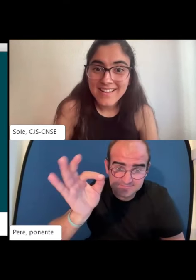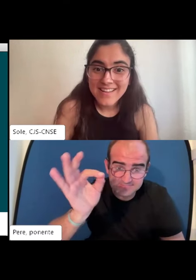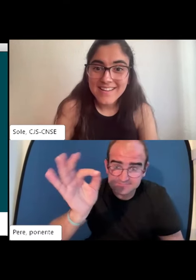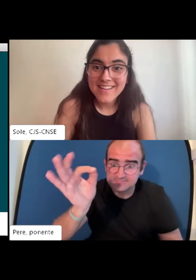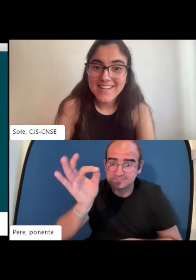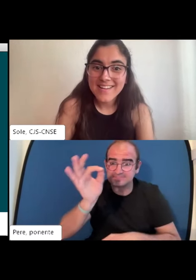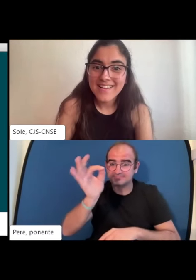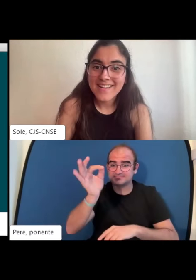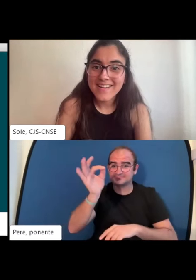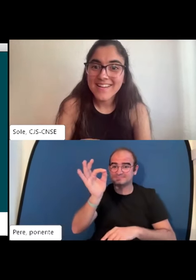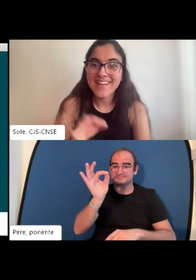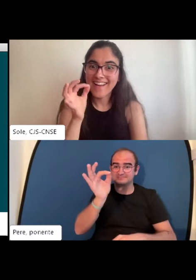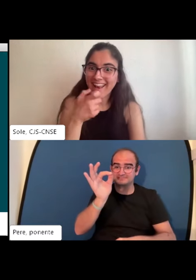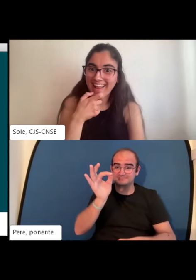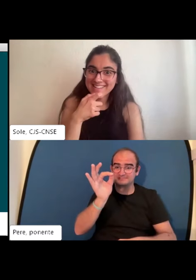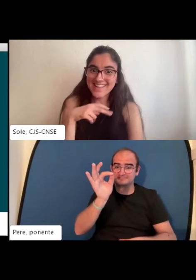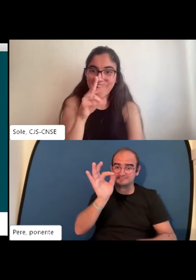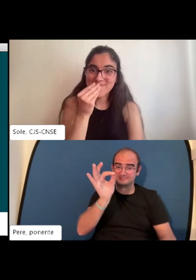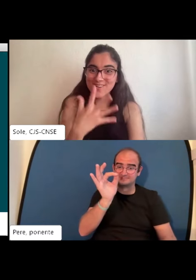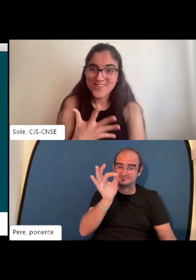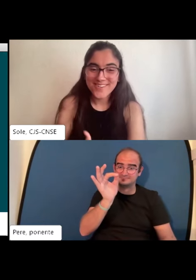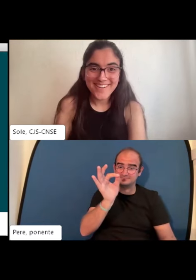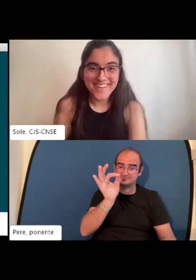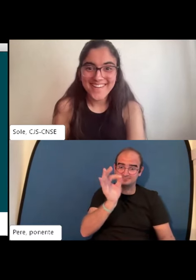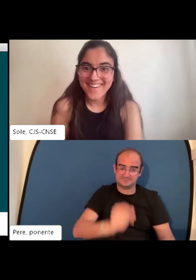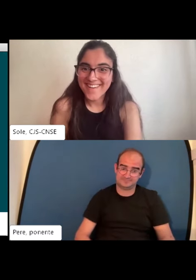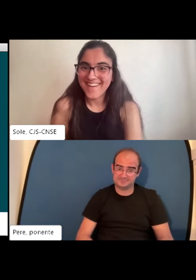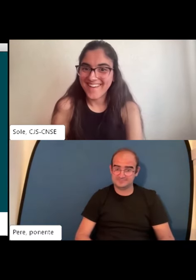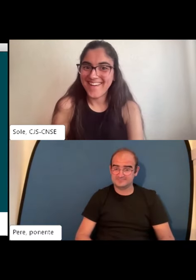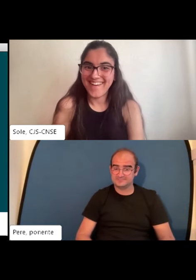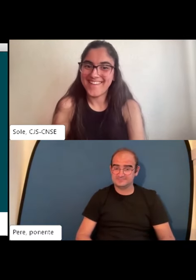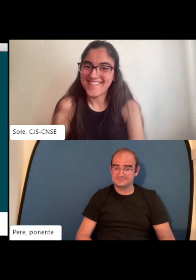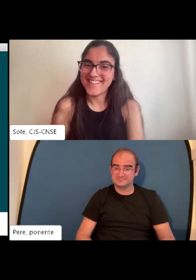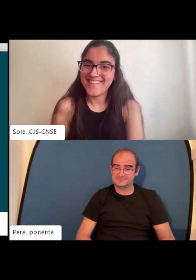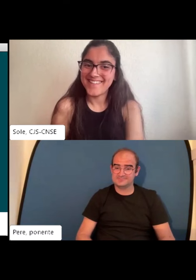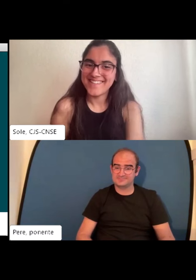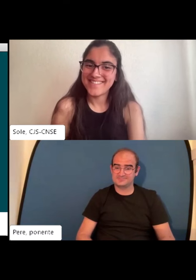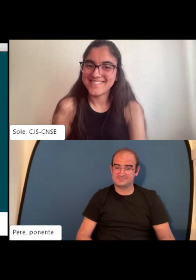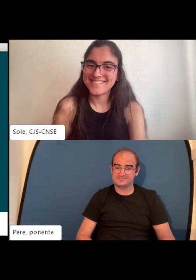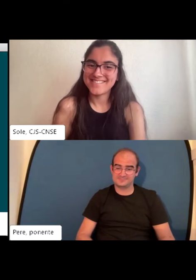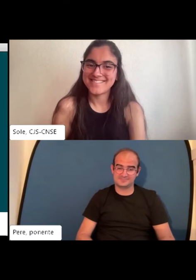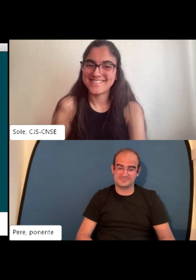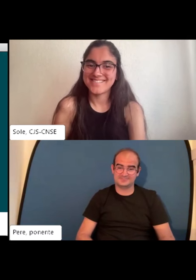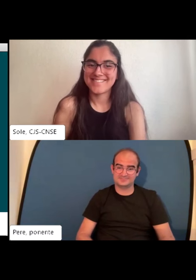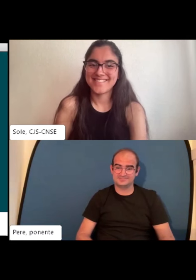sí este ejemplo lo he puesto en inglés que bien también te lo puedo hacer en inglés